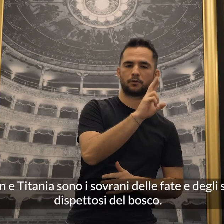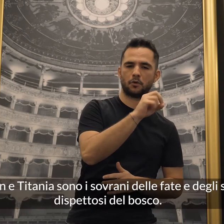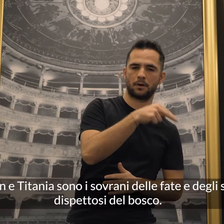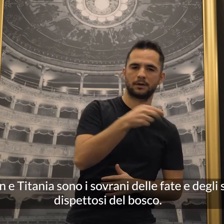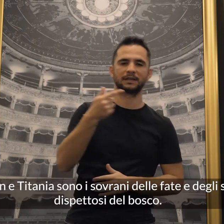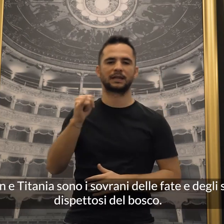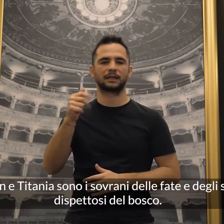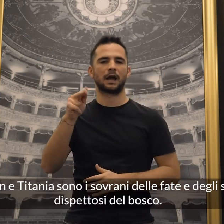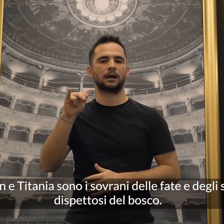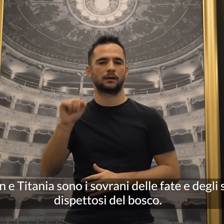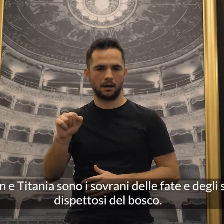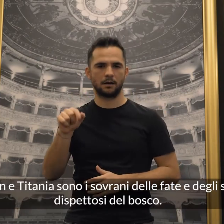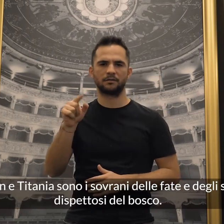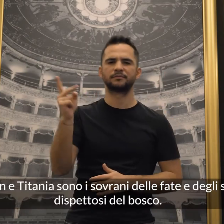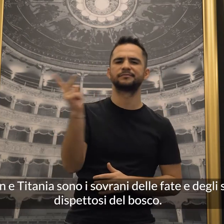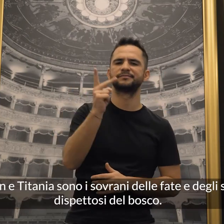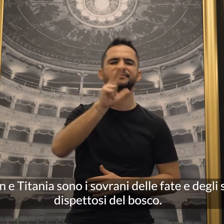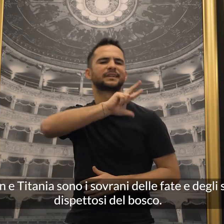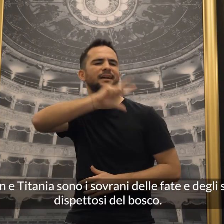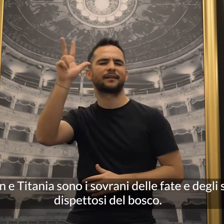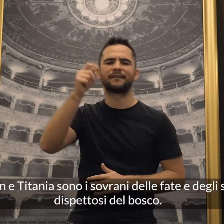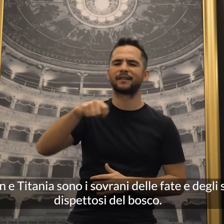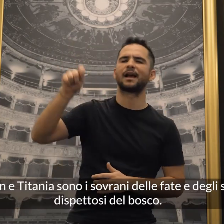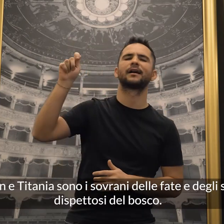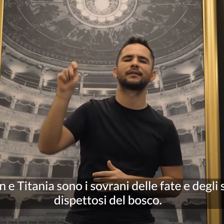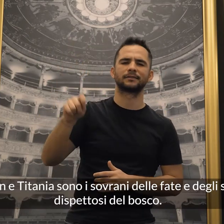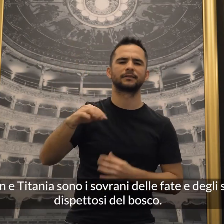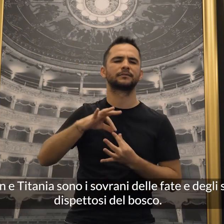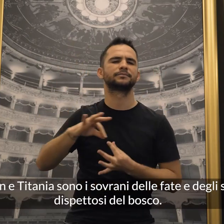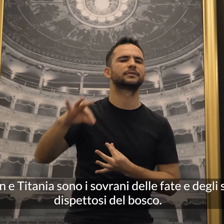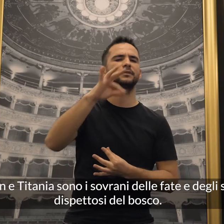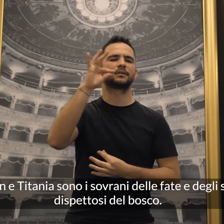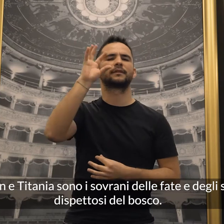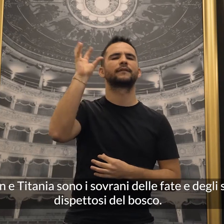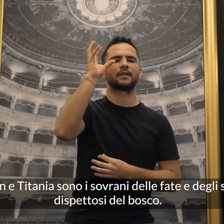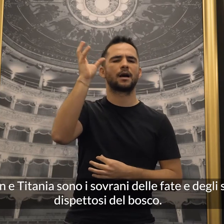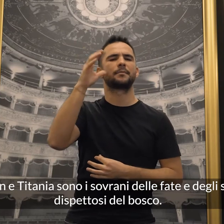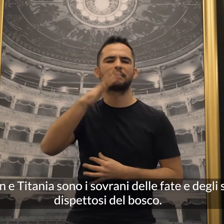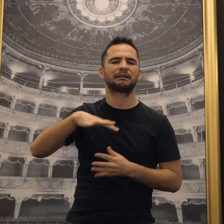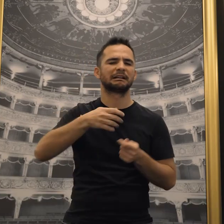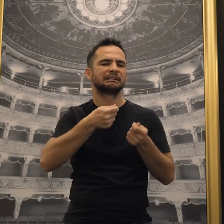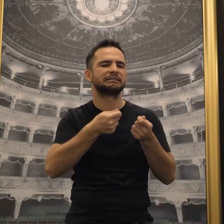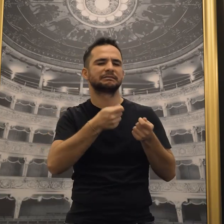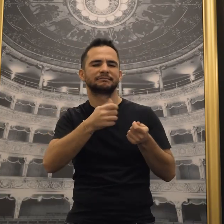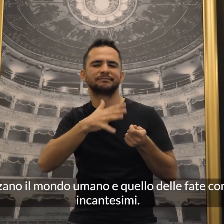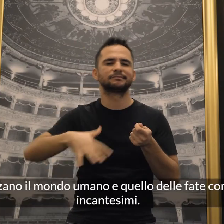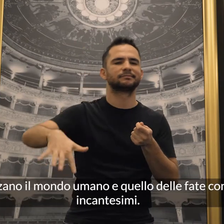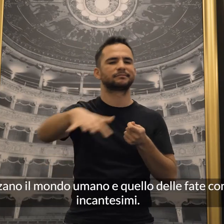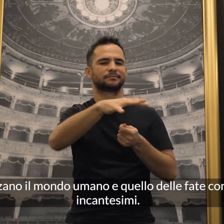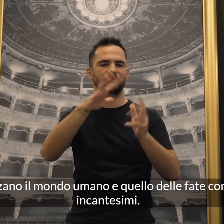Oberon e Titania sono i sovrani delle fate e degli spiriti dispettosi del bosco. Influenzano